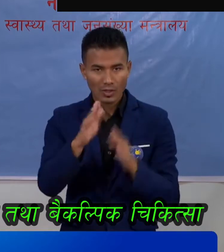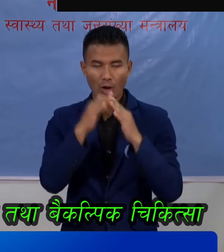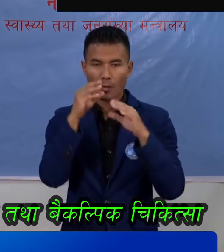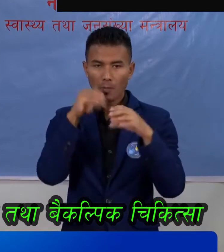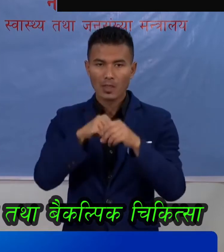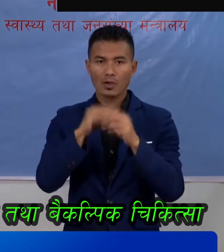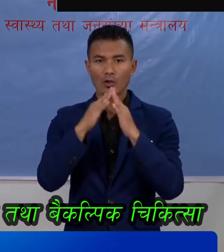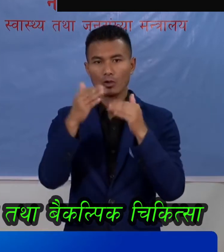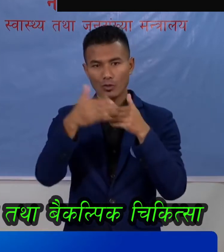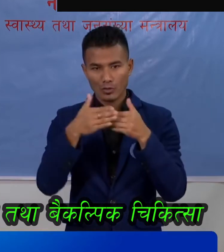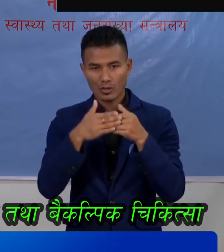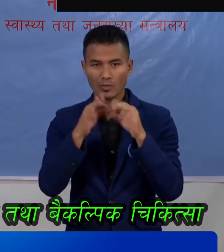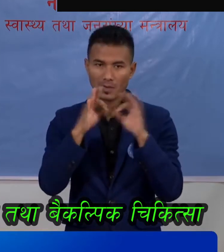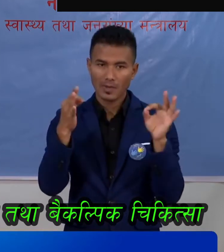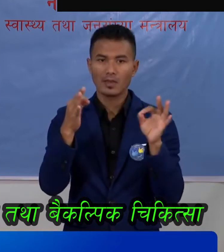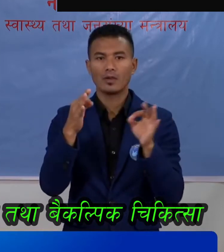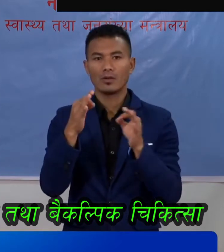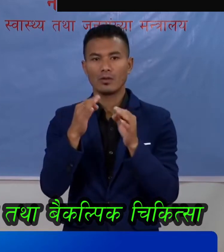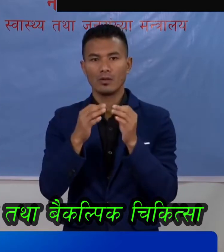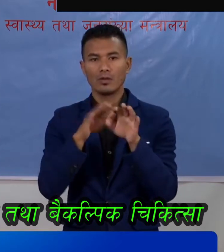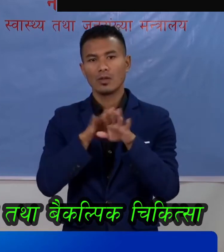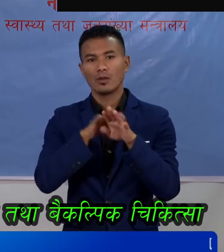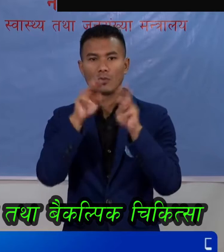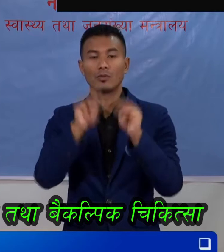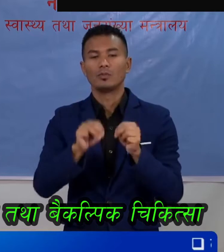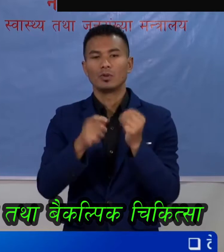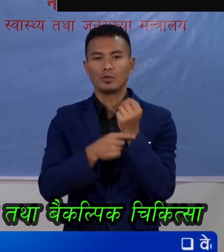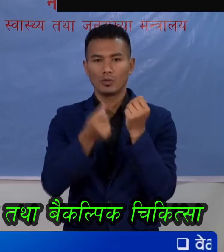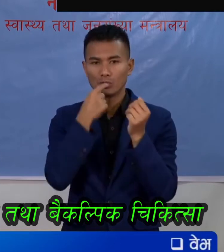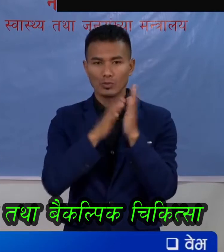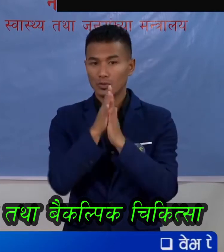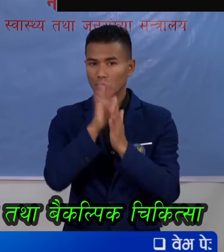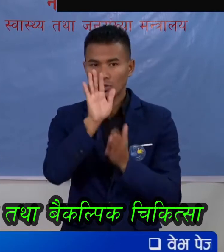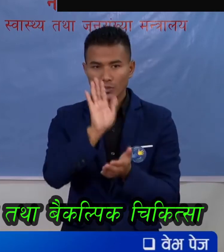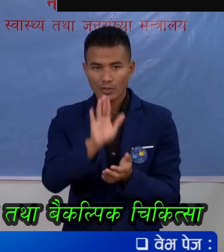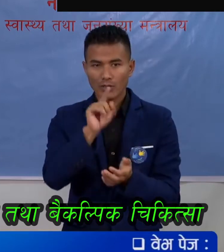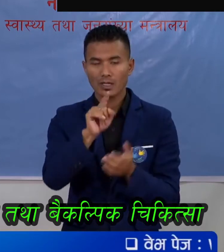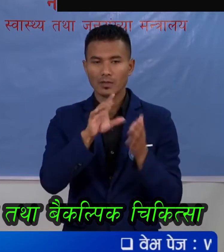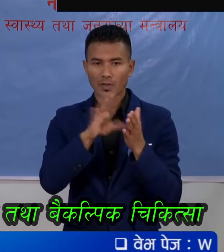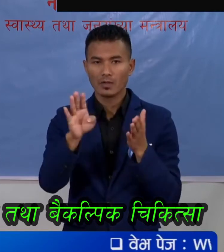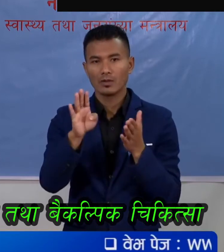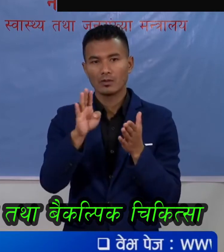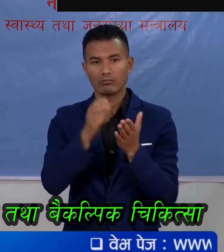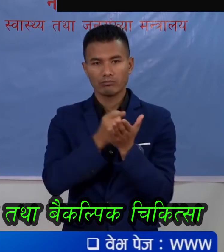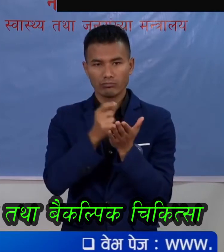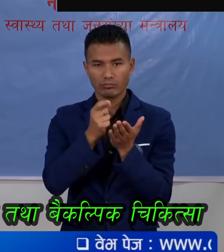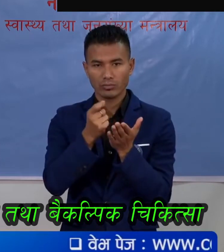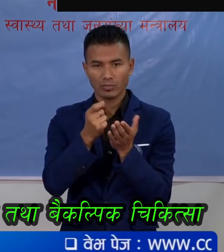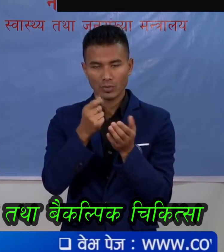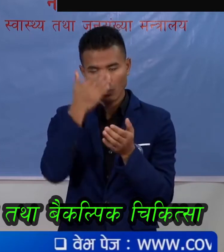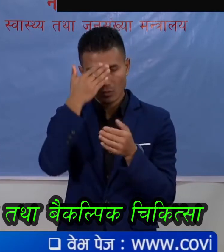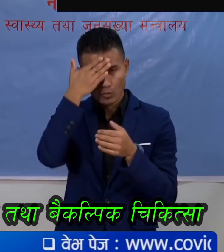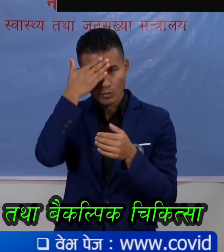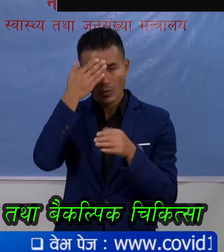आमरो घर वरी परी, बिबिन्ना जडिबुटी, बहु मुल्या जडिबुटी हरू छन जो जसले रोग विरुद्ध संग